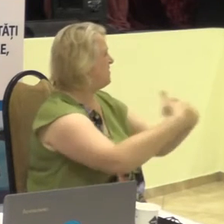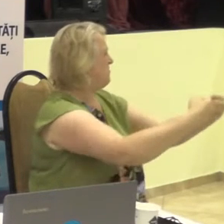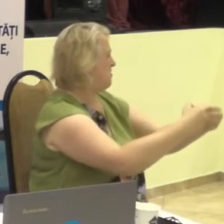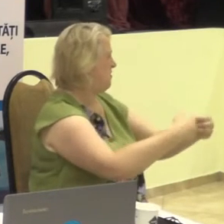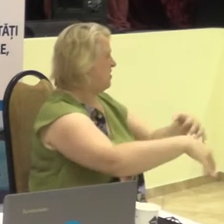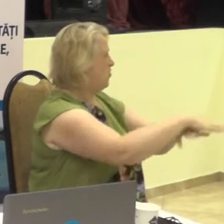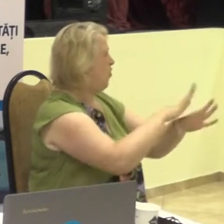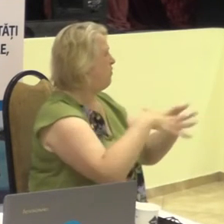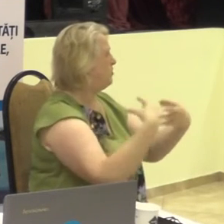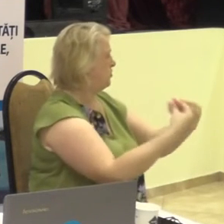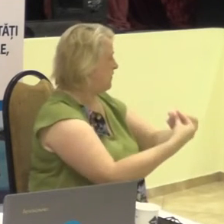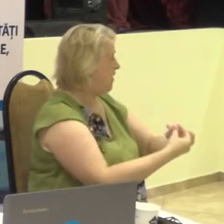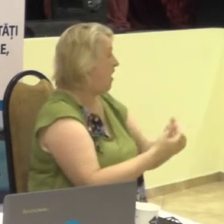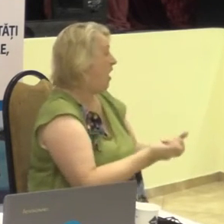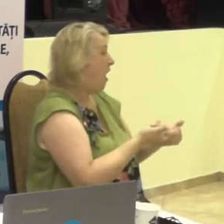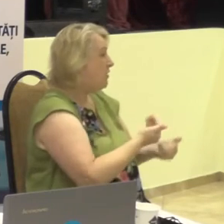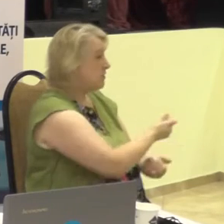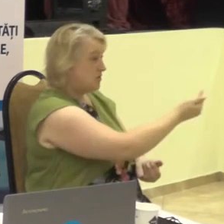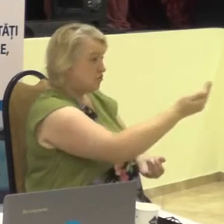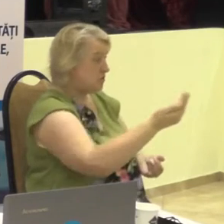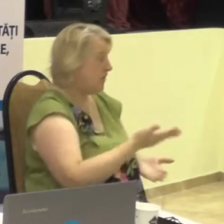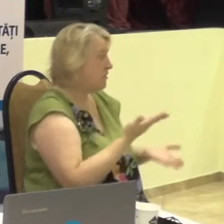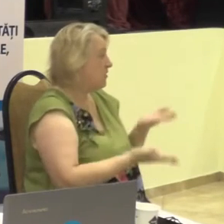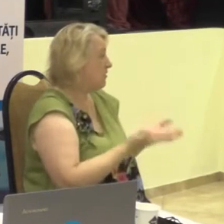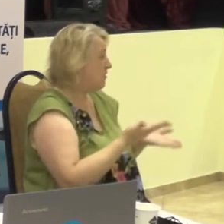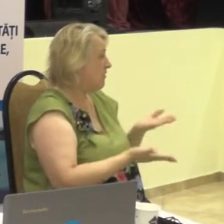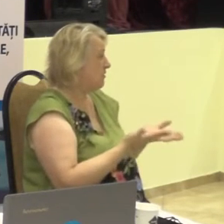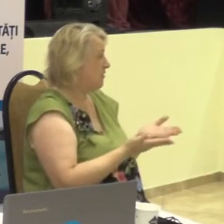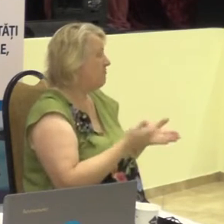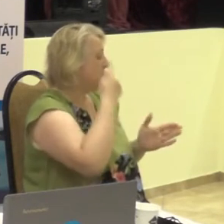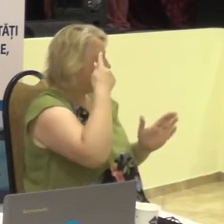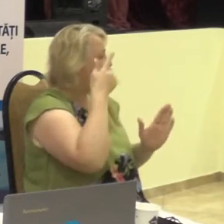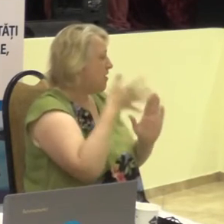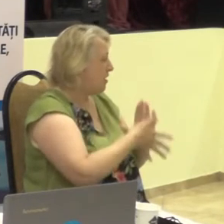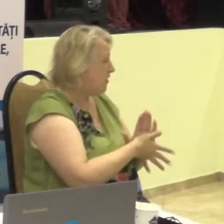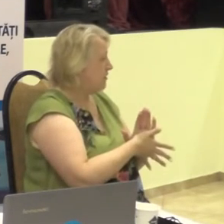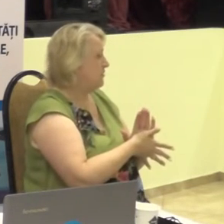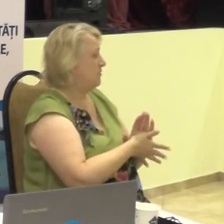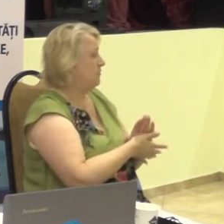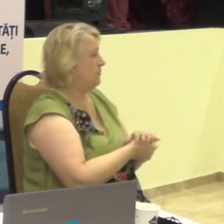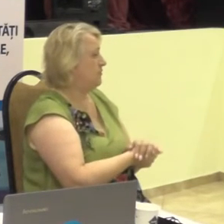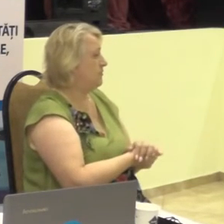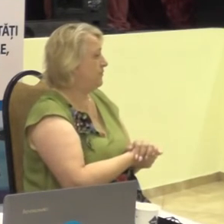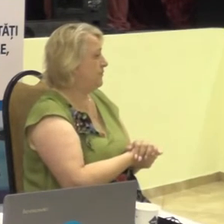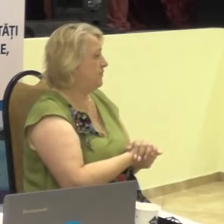și astăzi dumneavoastră cred că vă dați seama că